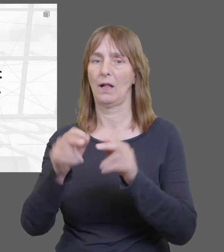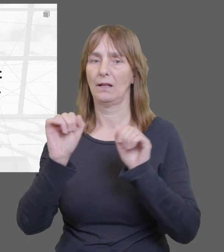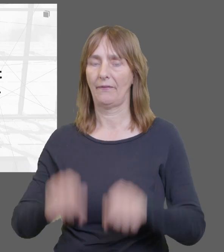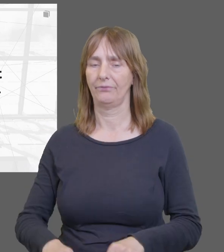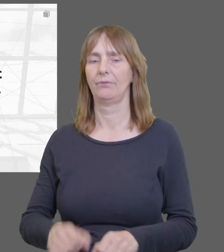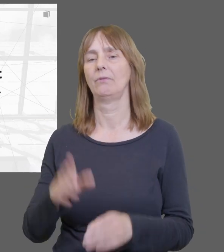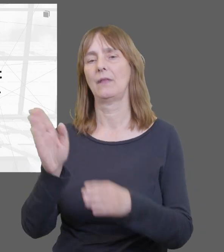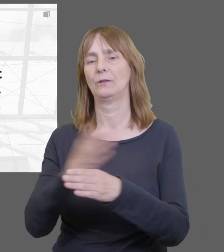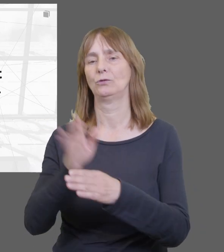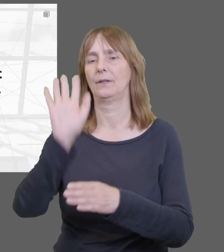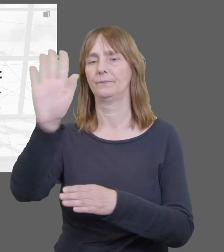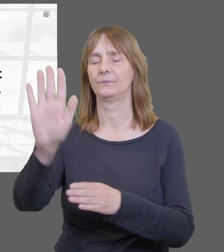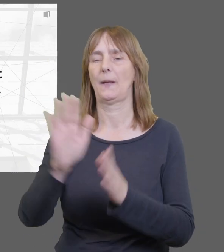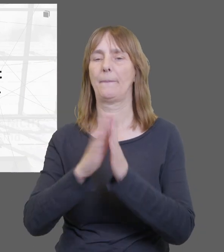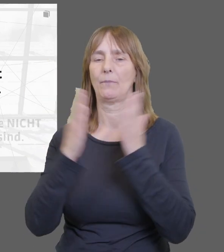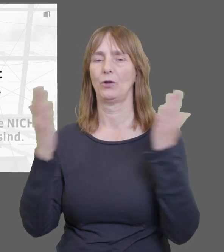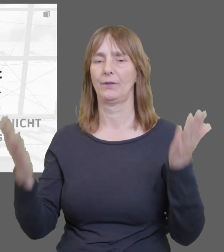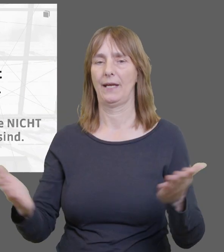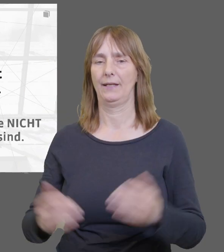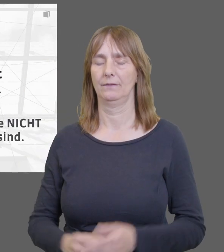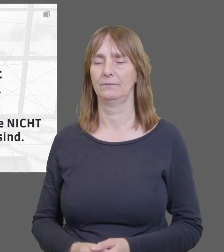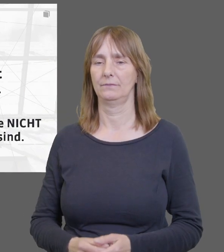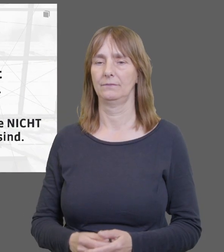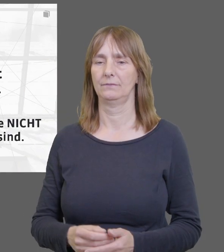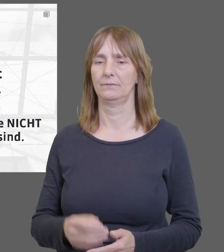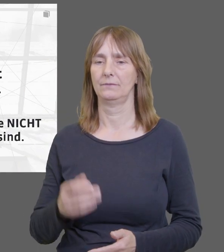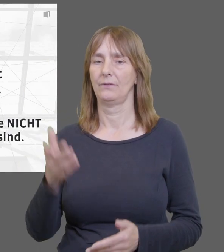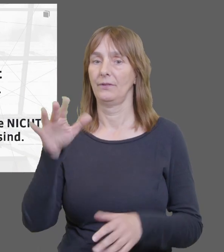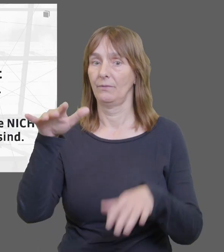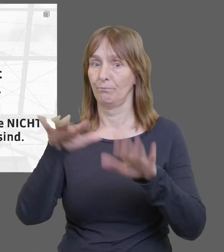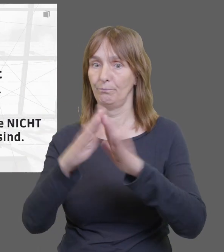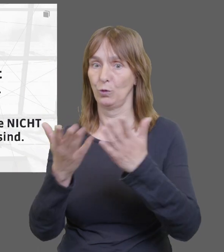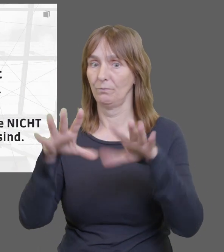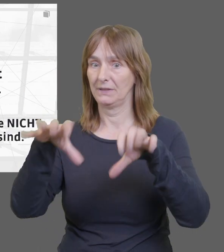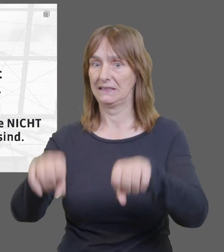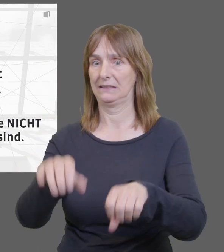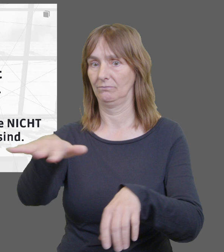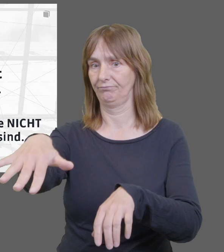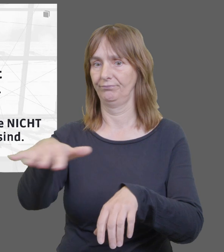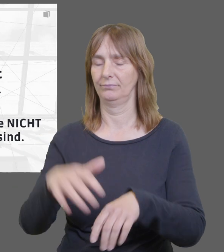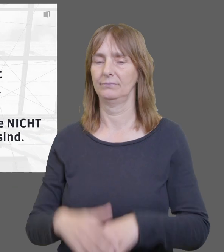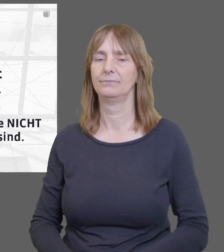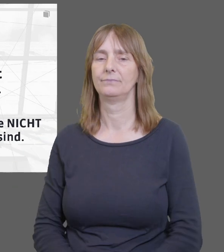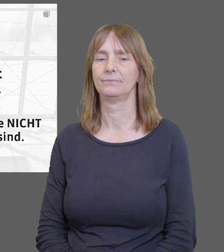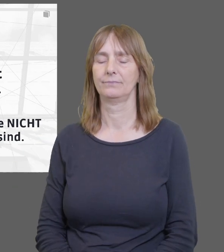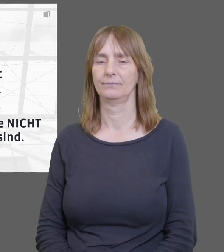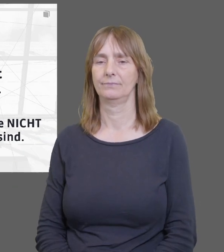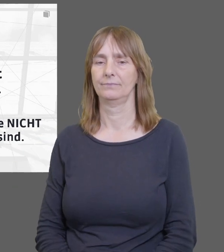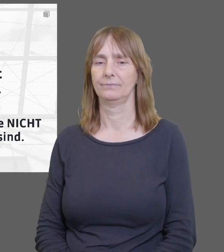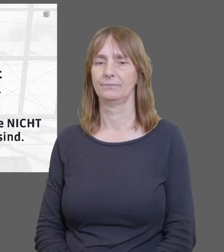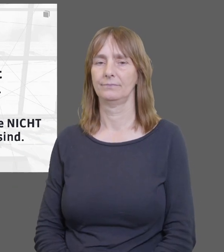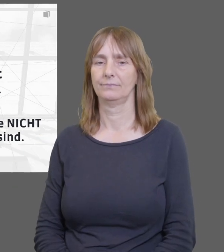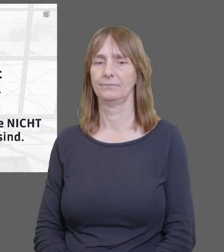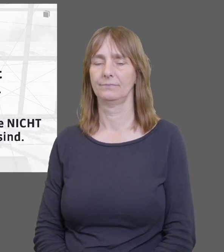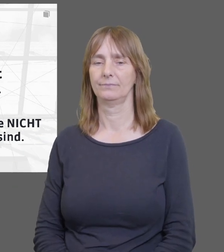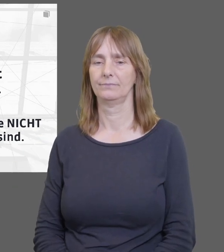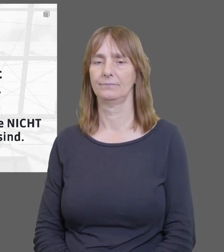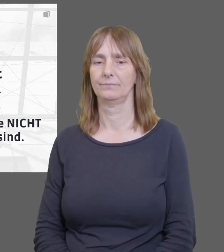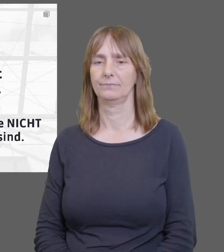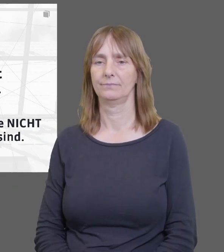ab. Nicht alles, was hier angezeigt wird, ist auch wirklich über die Fernleihe bestellbar. Es liegt immer im Ermessen der